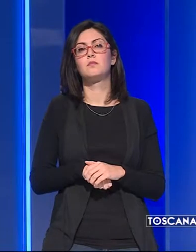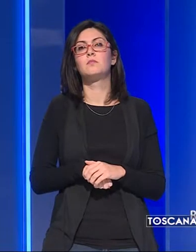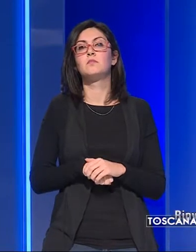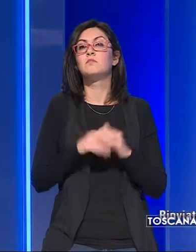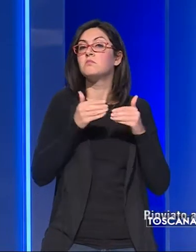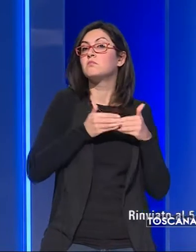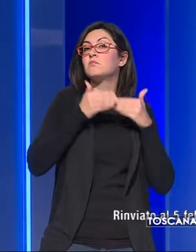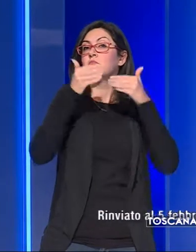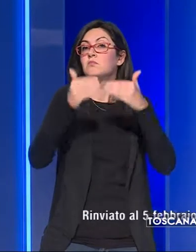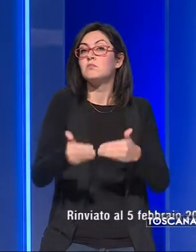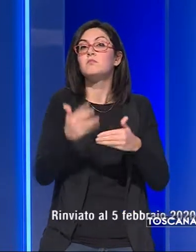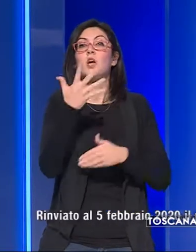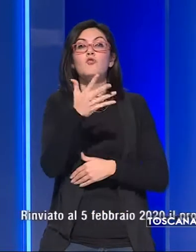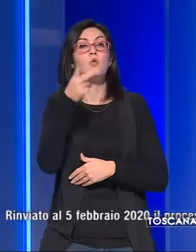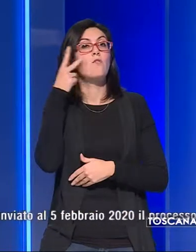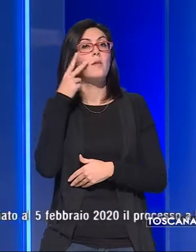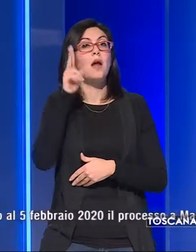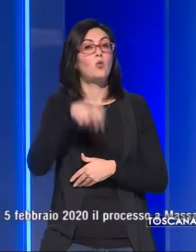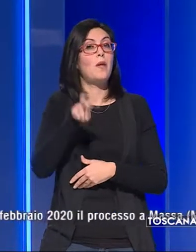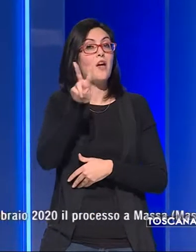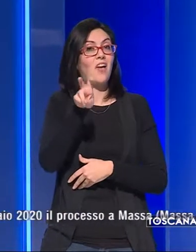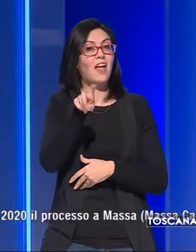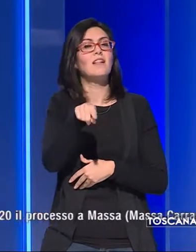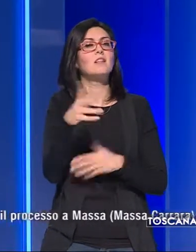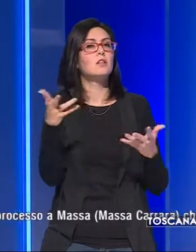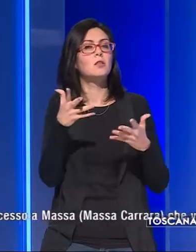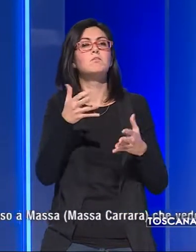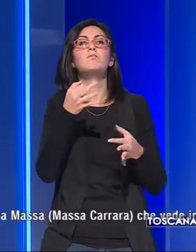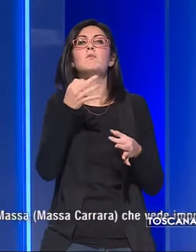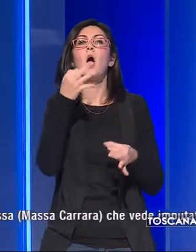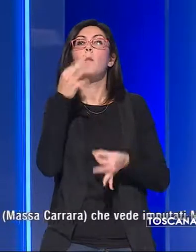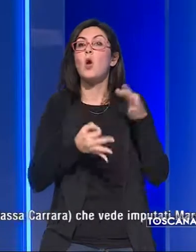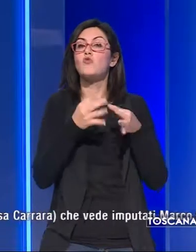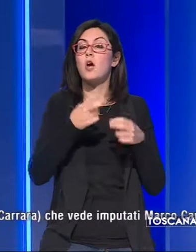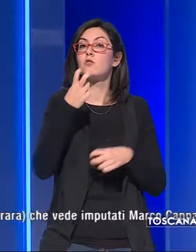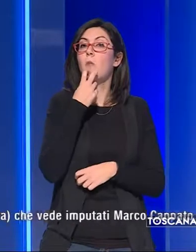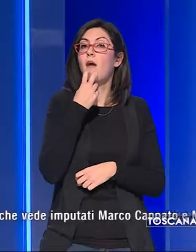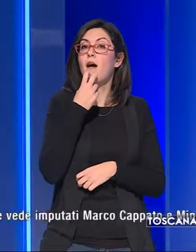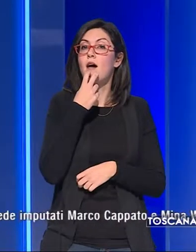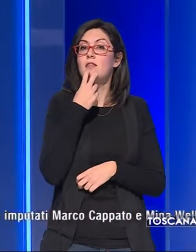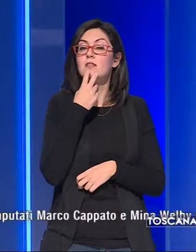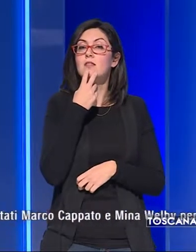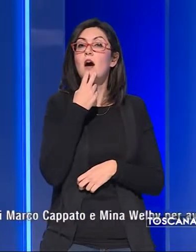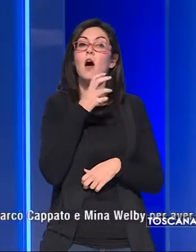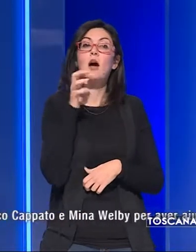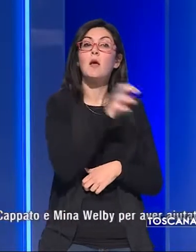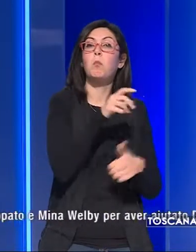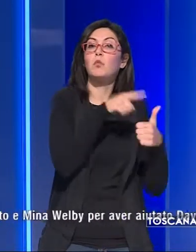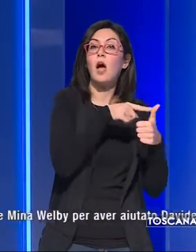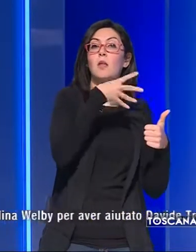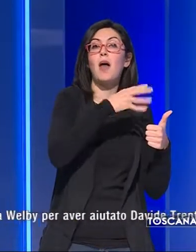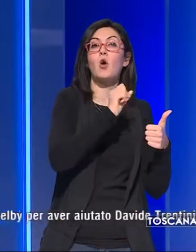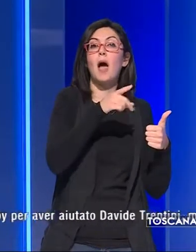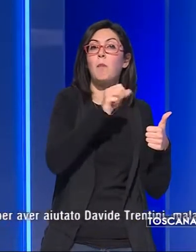Rinviato al 5 febbraio 2020 il processo a massa che vede imputati Marco